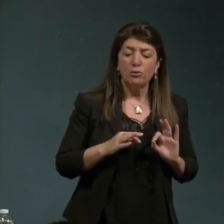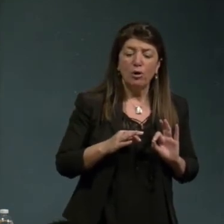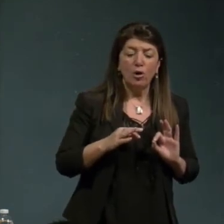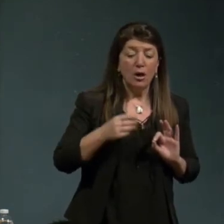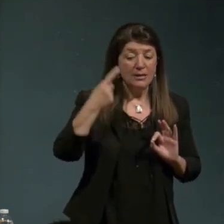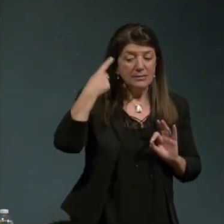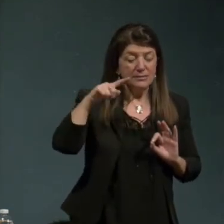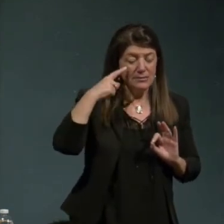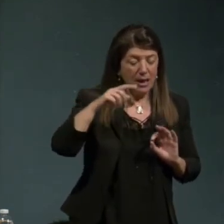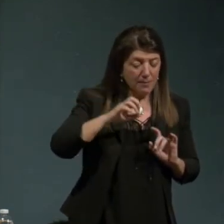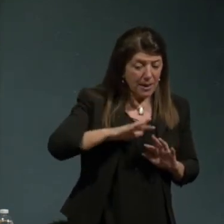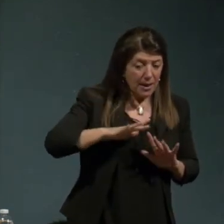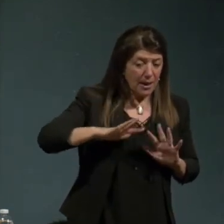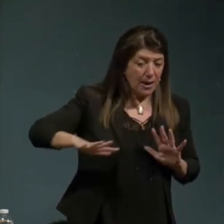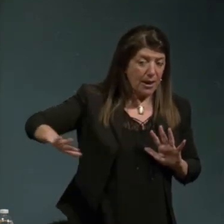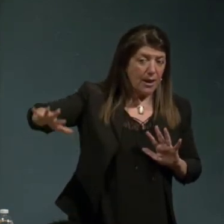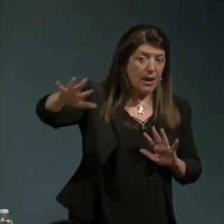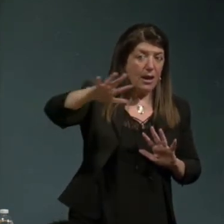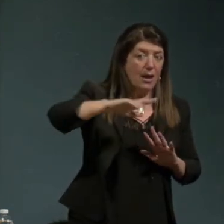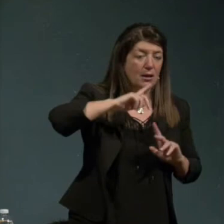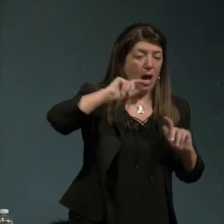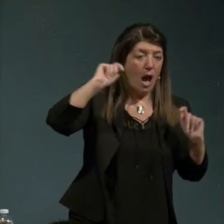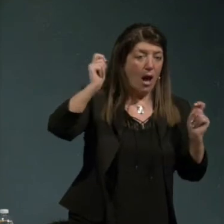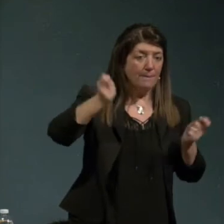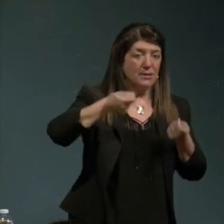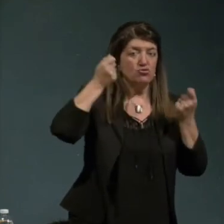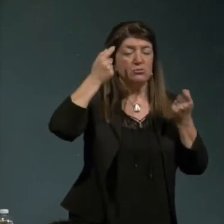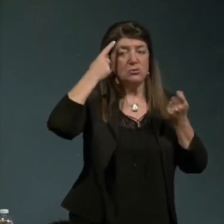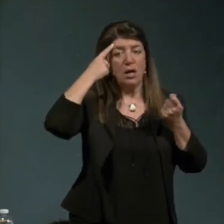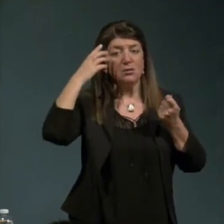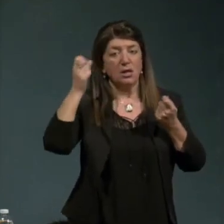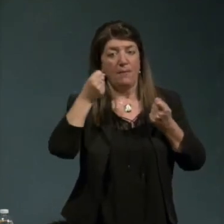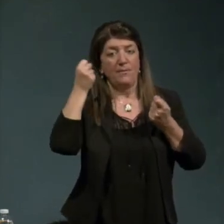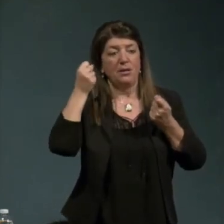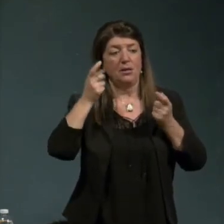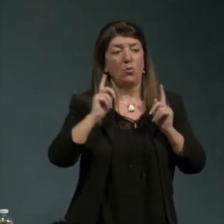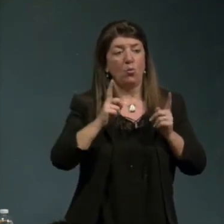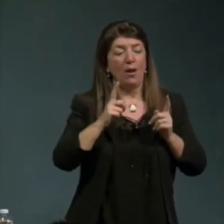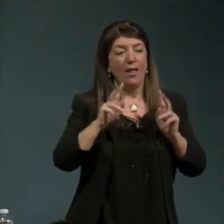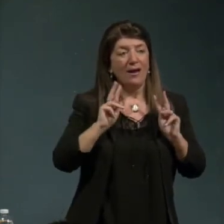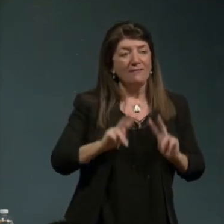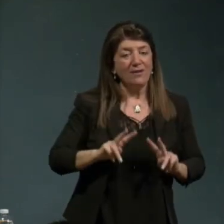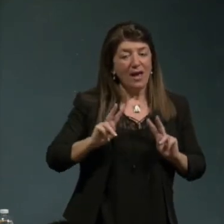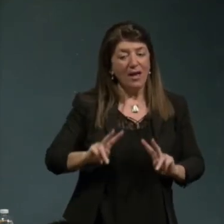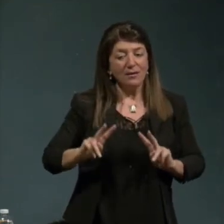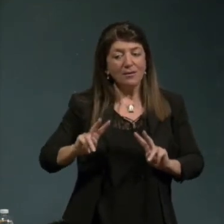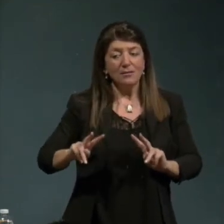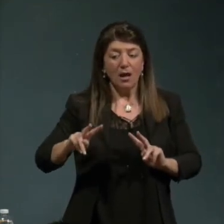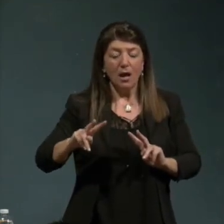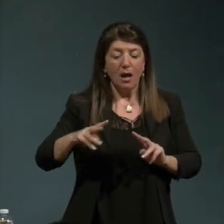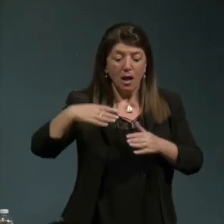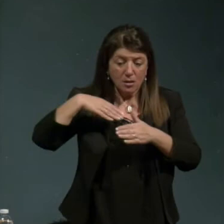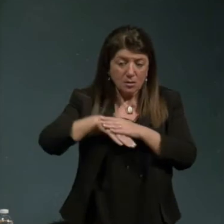sapere della capacità di capire la realtà su diversi aspetti